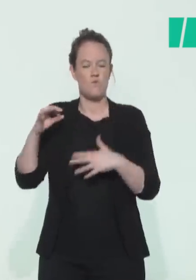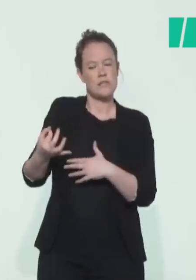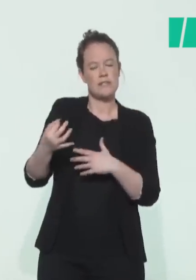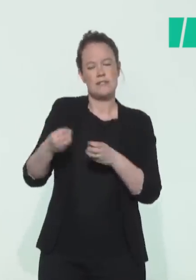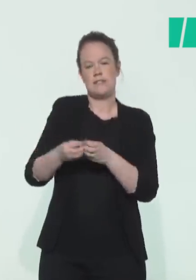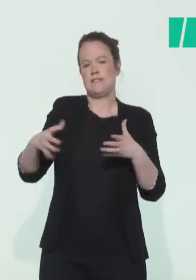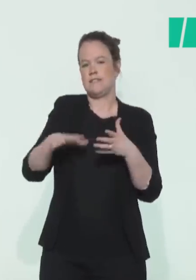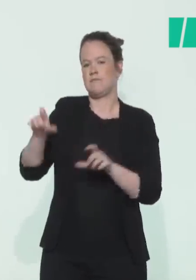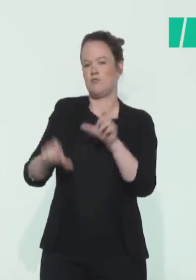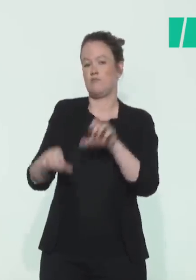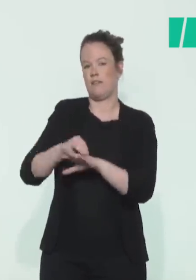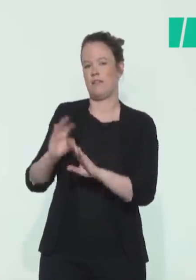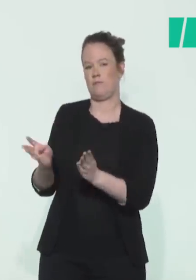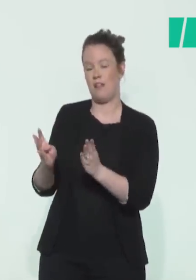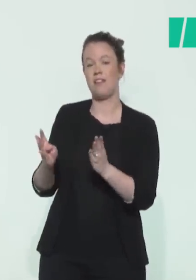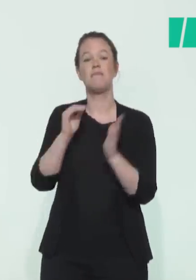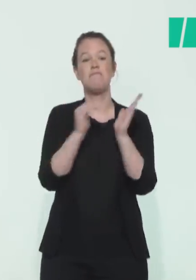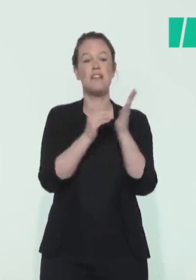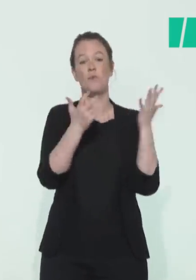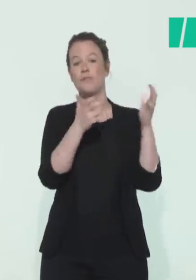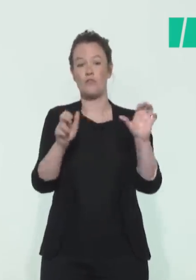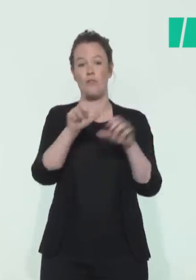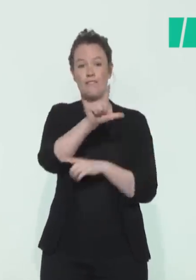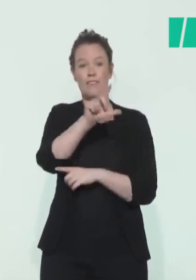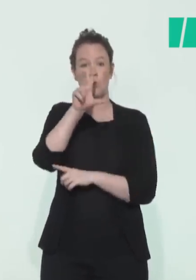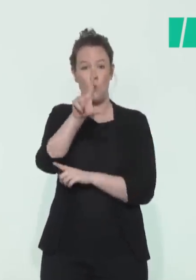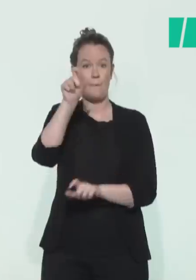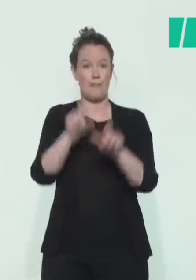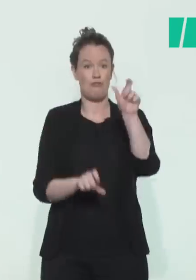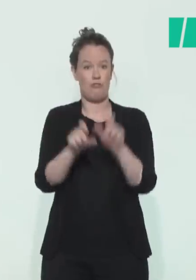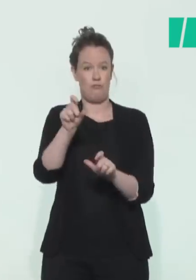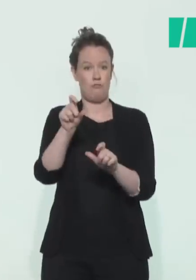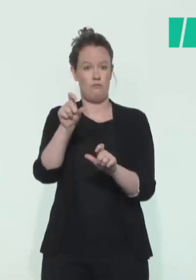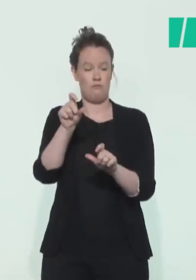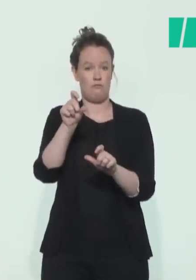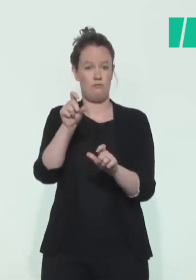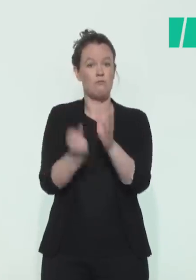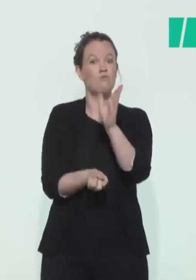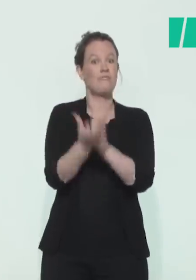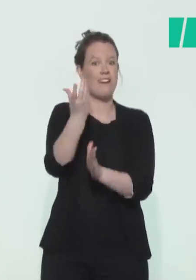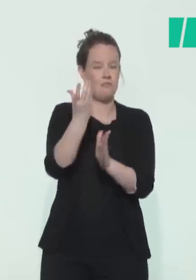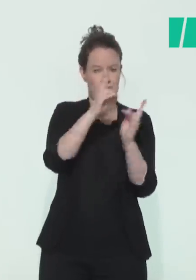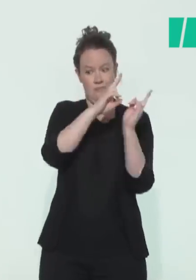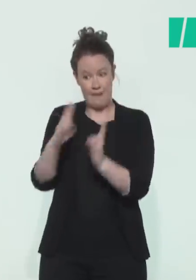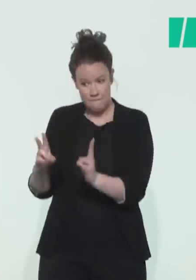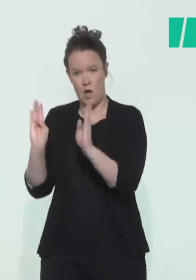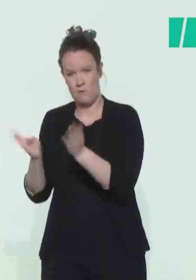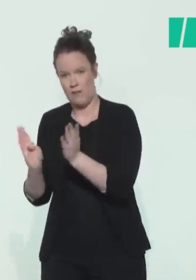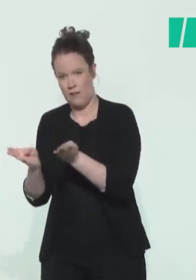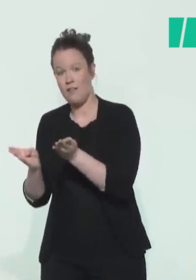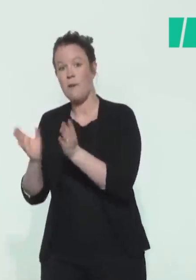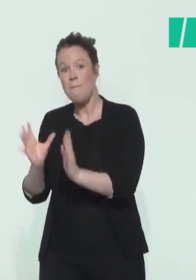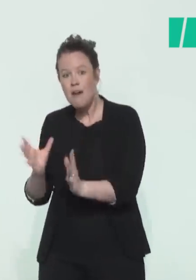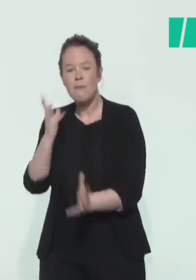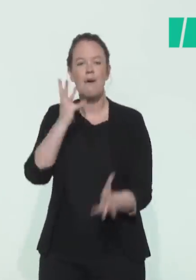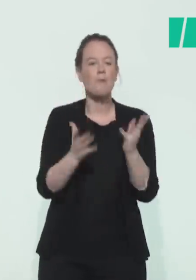heures, ce sont 1823 nouveaux malades qui sont entrés à l'hôpital. Mais le solde présente pour la